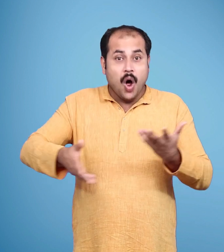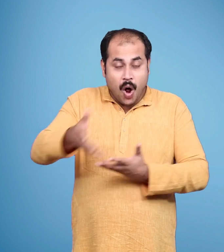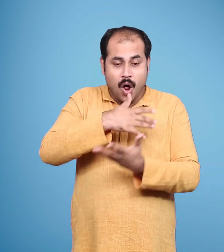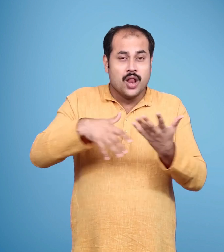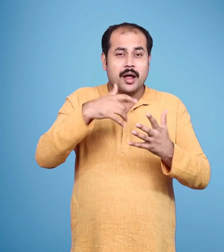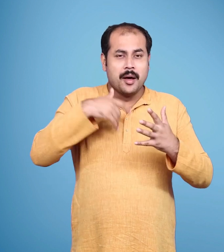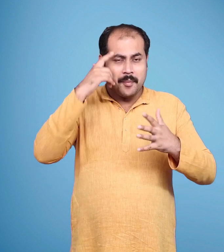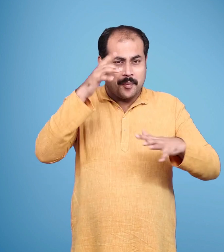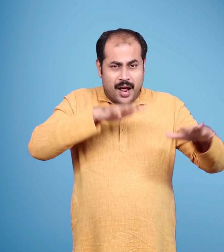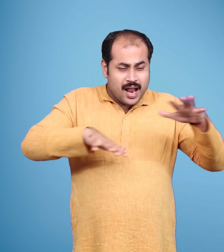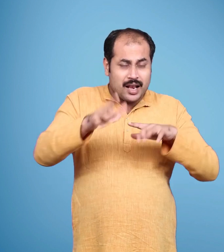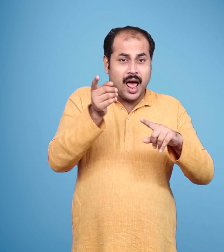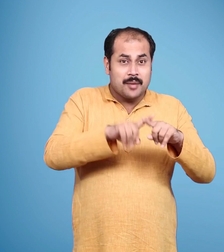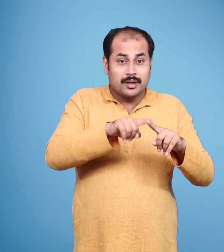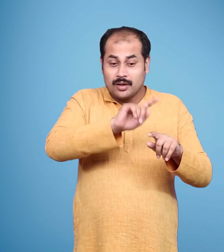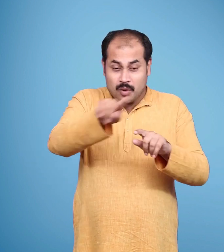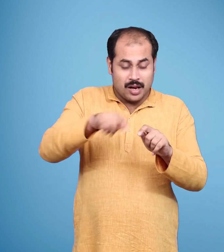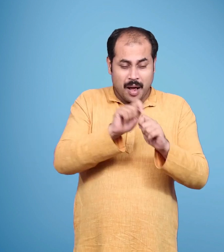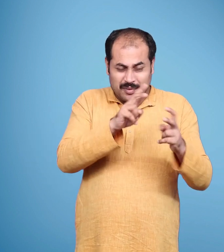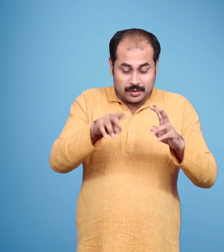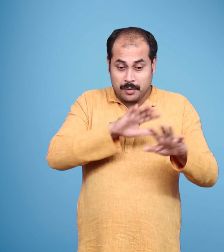इसके लिए मैंने महराजा दशरत से प्रार्थना की थी